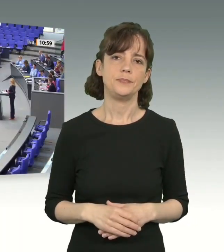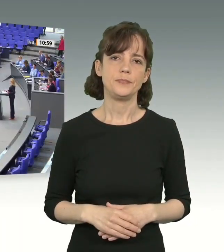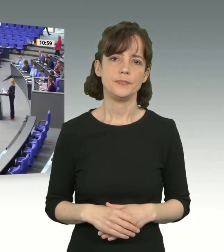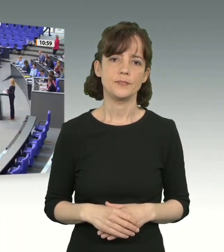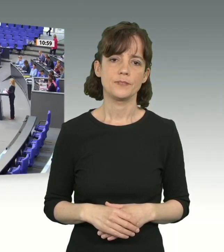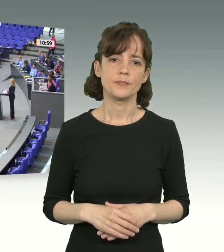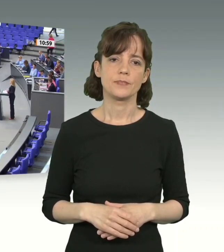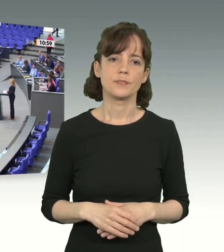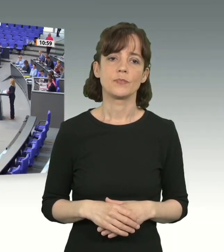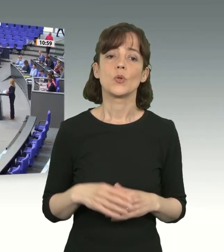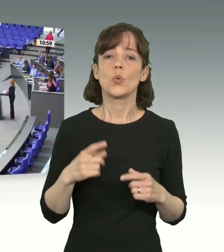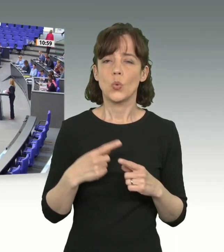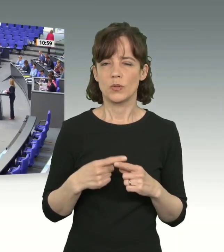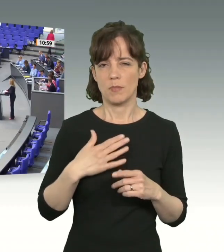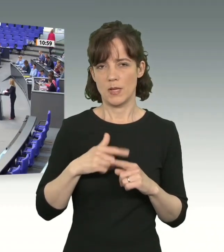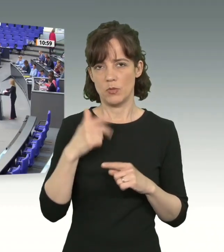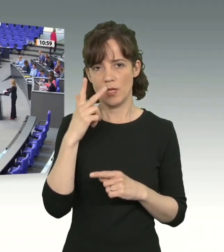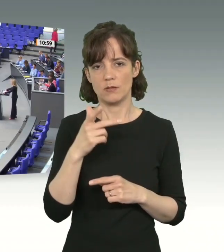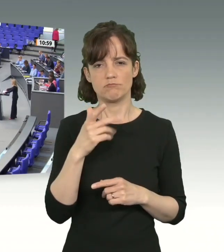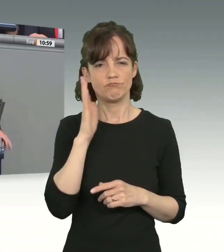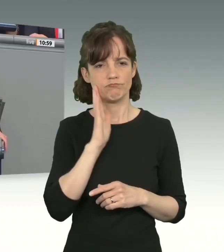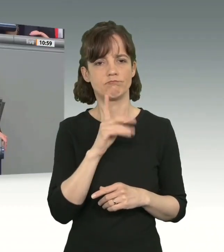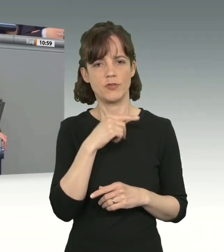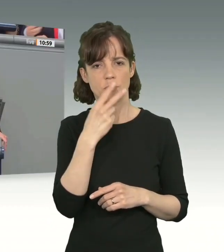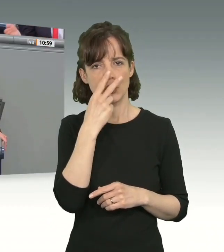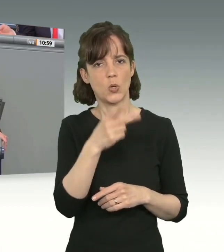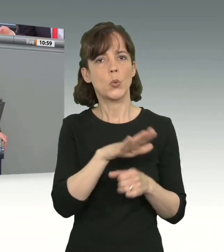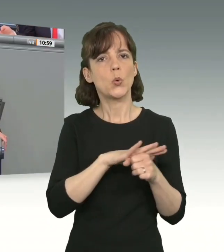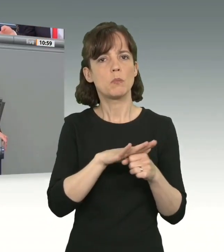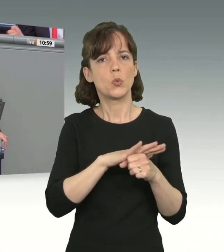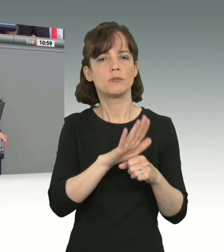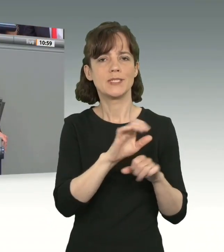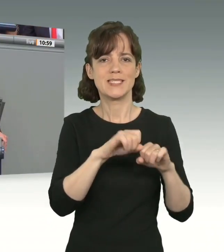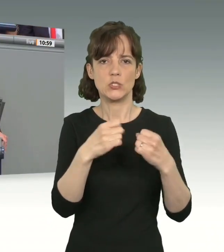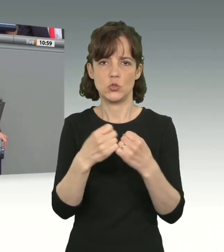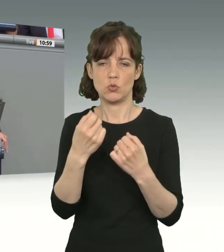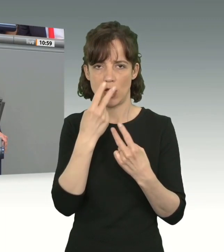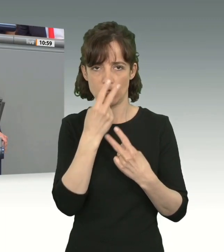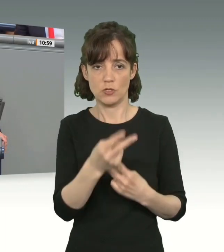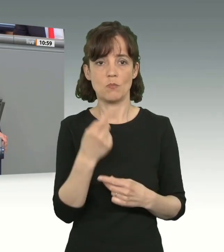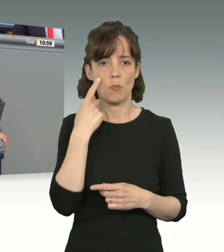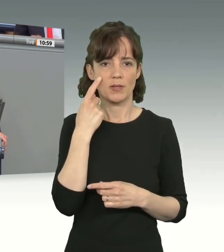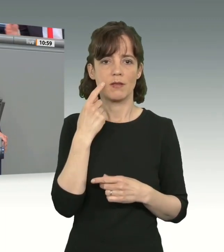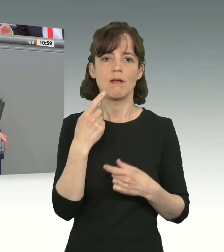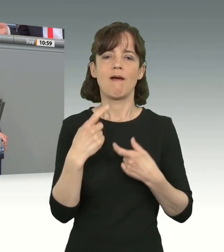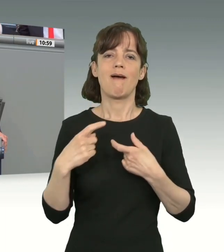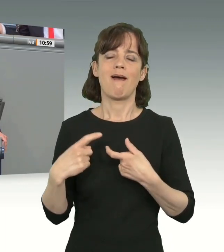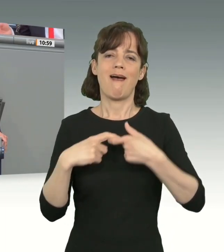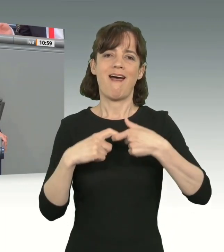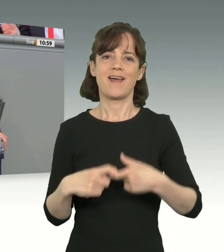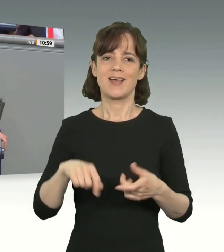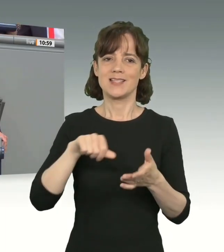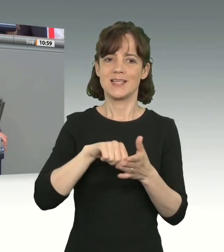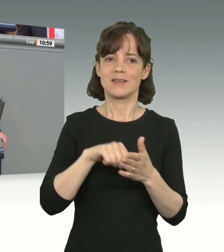Meine Damen und Herren, lassen Sie uns doch einmal die Situation der Kommunen noch einmal beleuchten. Derzeit haben wir in den Ankerzentren eine Auslastung von